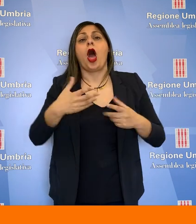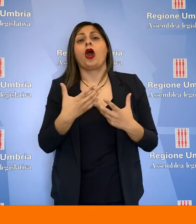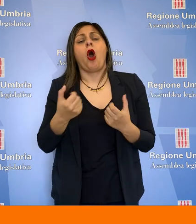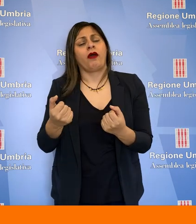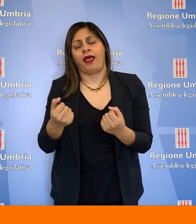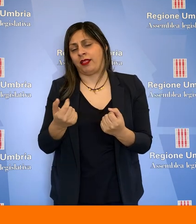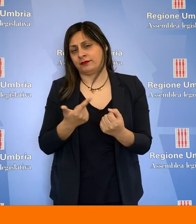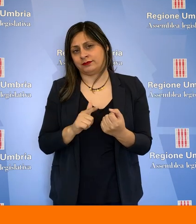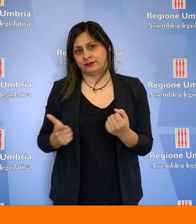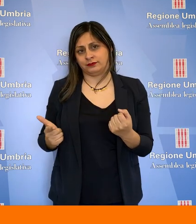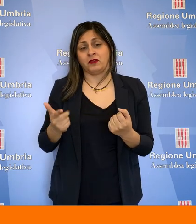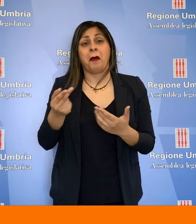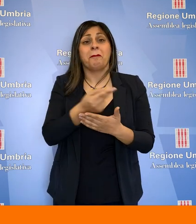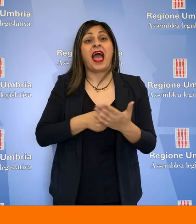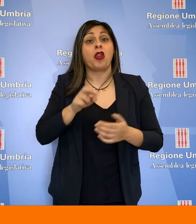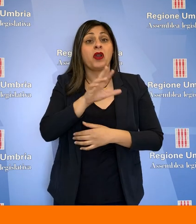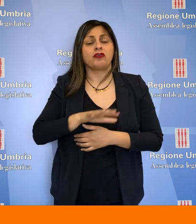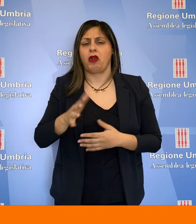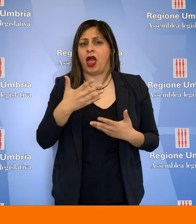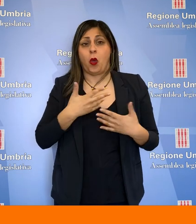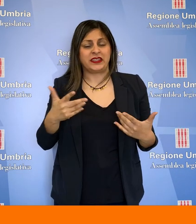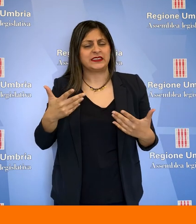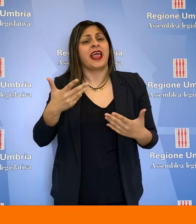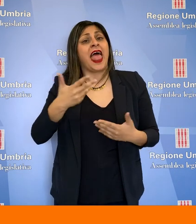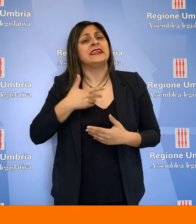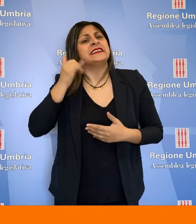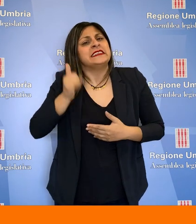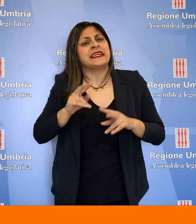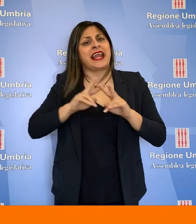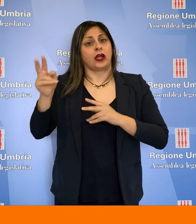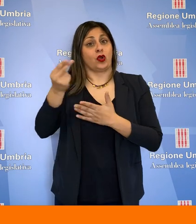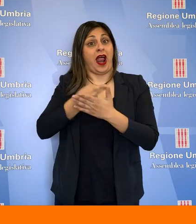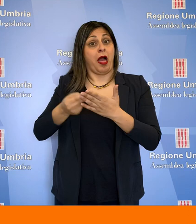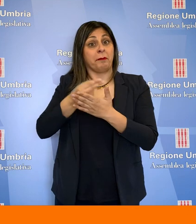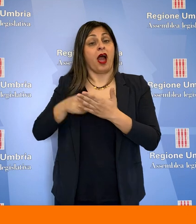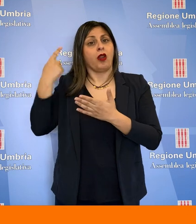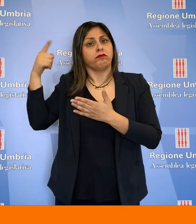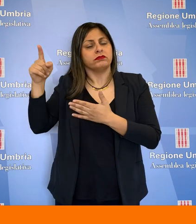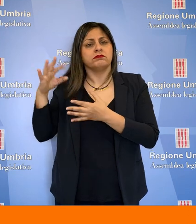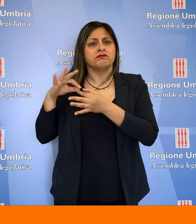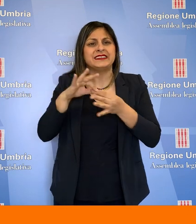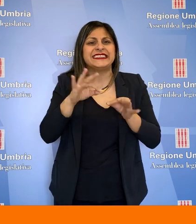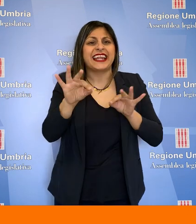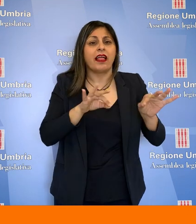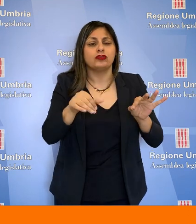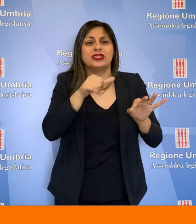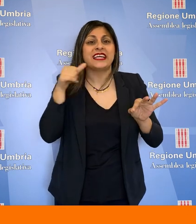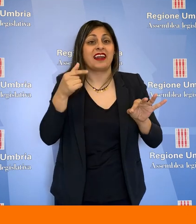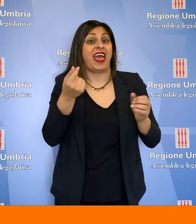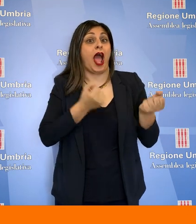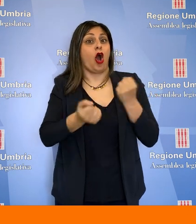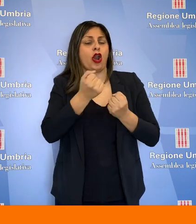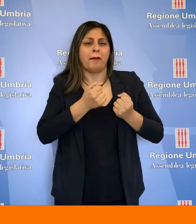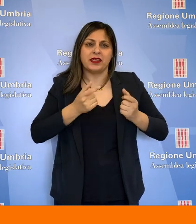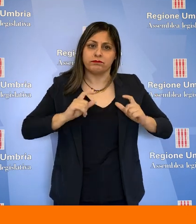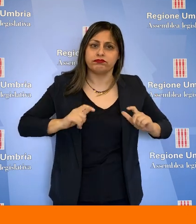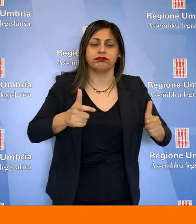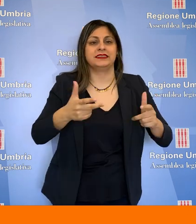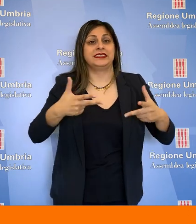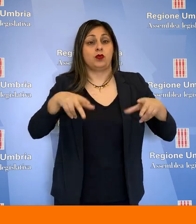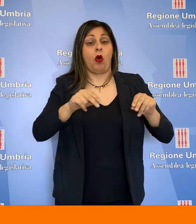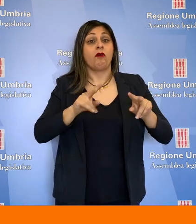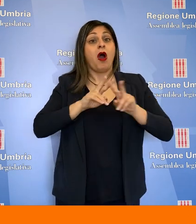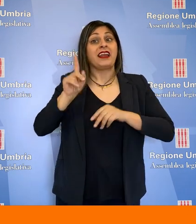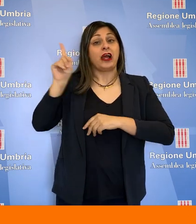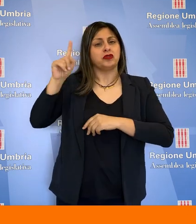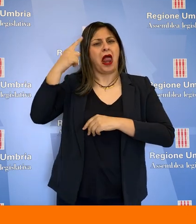e annunci che non si concretizzano. Non esiste un piano regionale ma ne esiste uno nazionale che disegna le strategie per far ripartire l